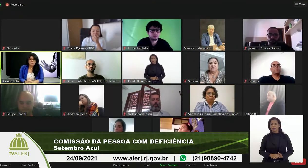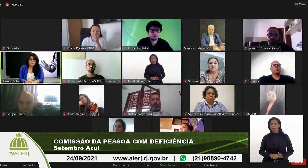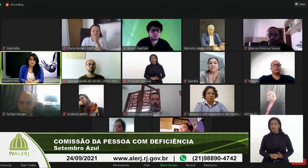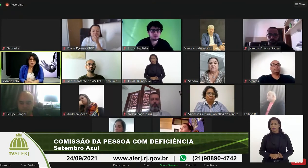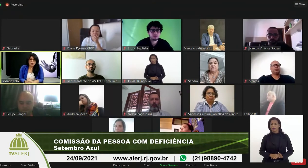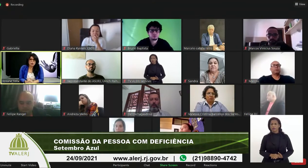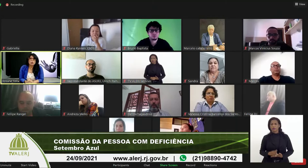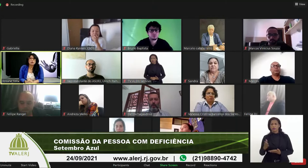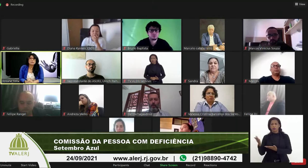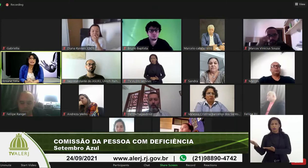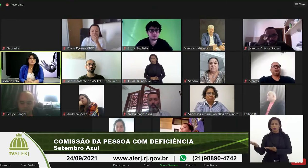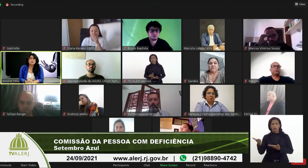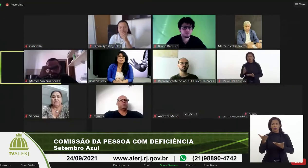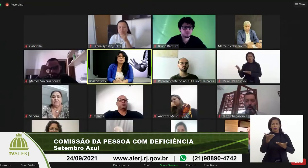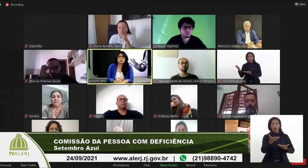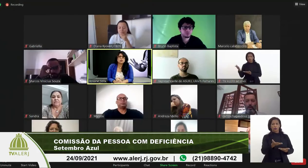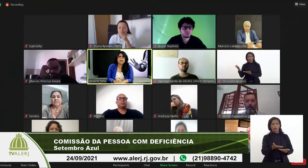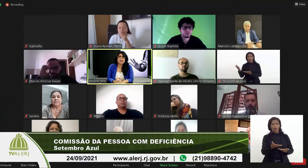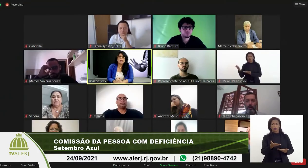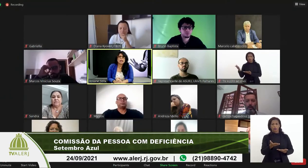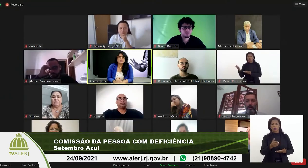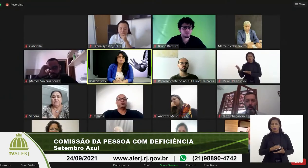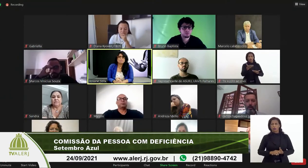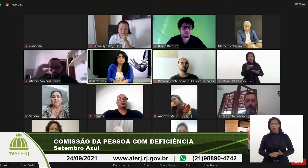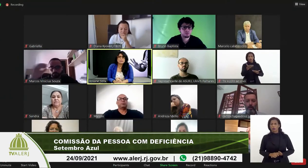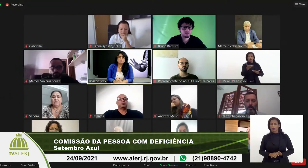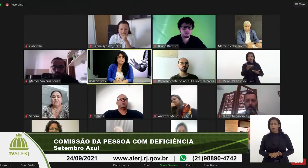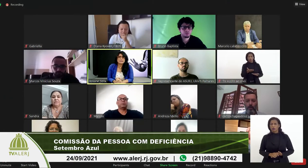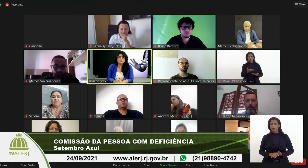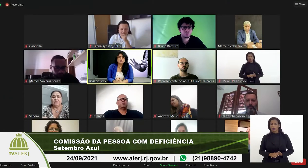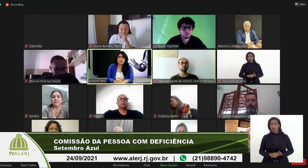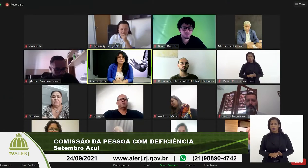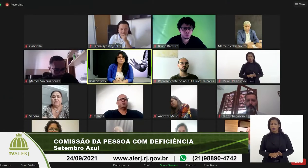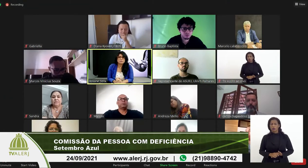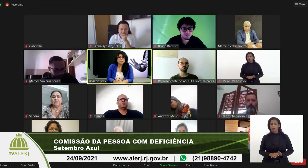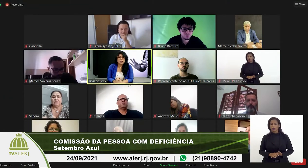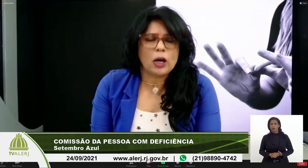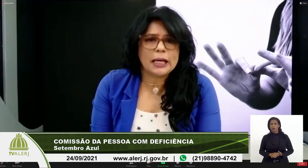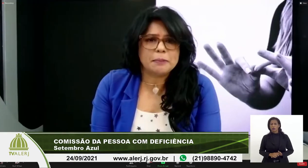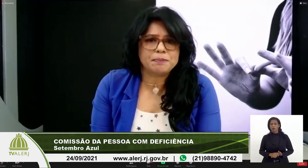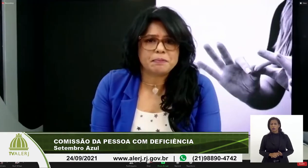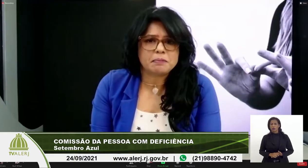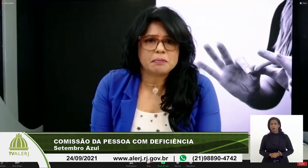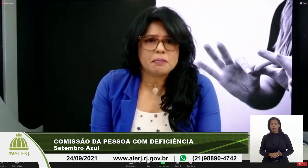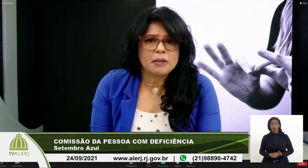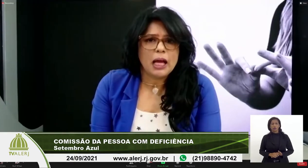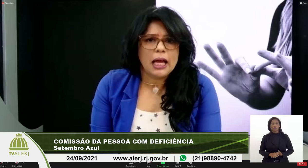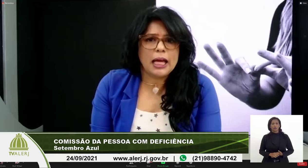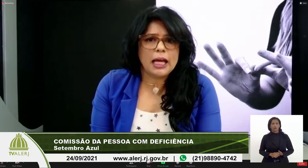deixa eu passar para o próximo convidado, o Rodrigo não está aí, ele parece que não está aí. Ok.